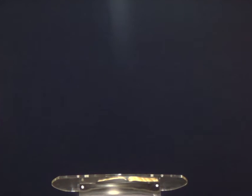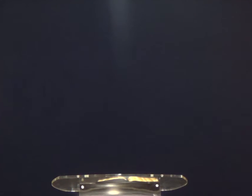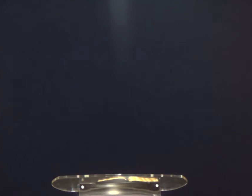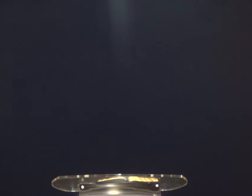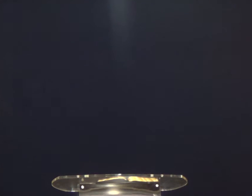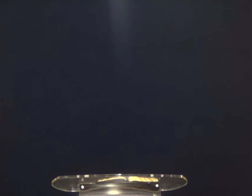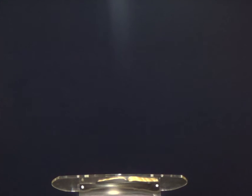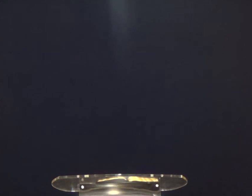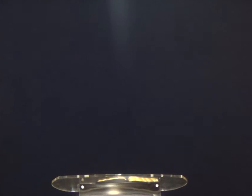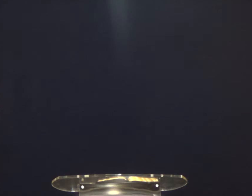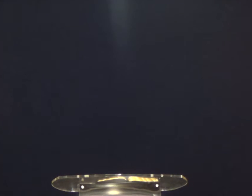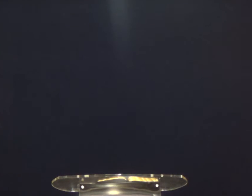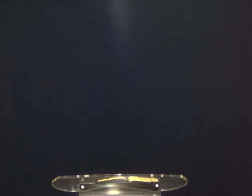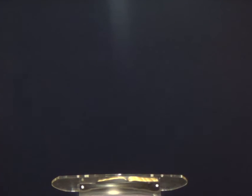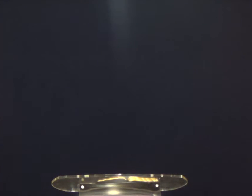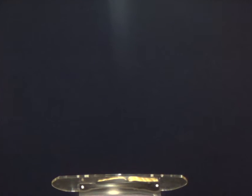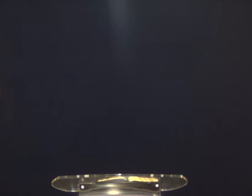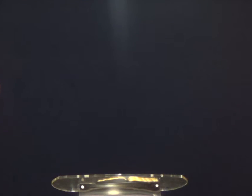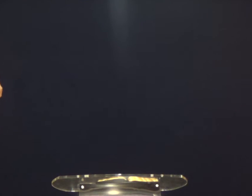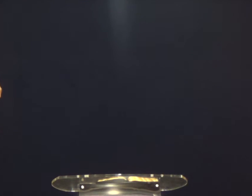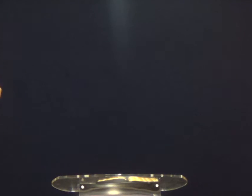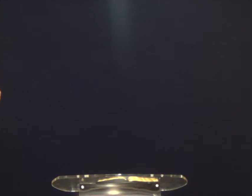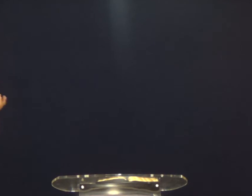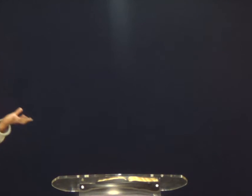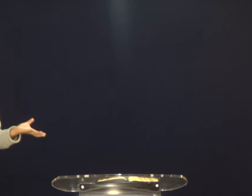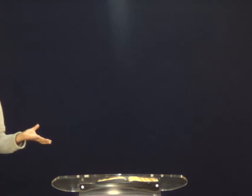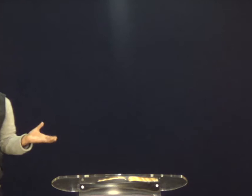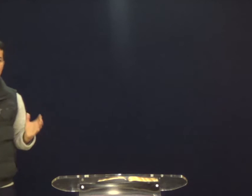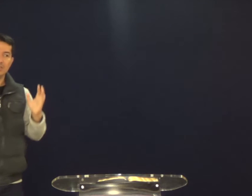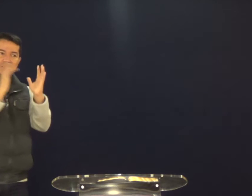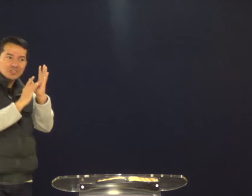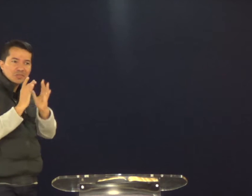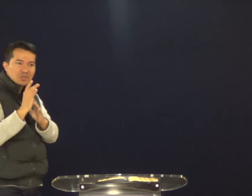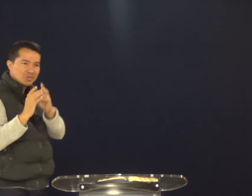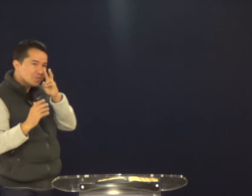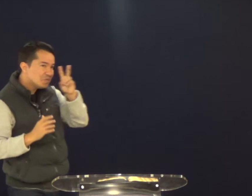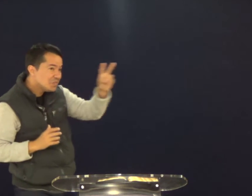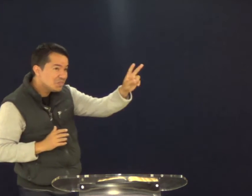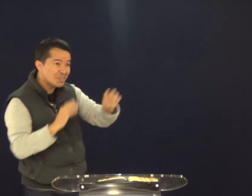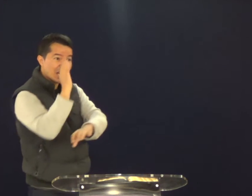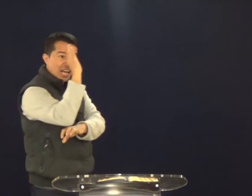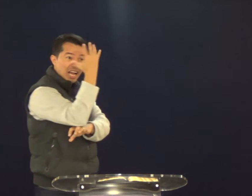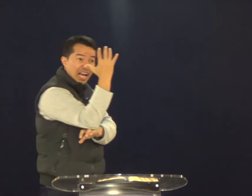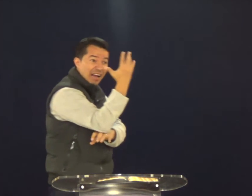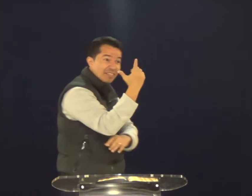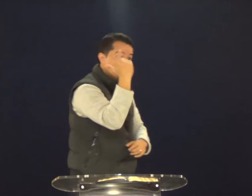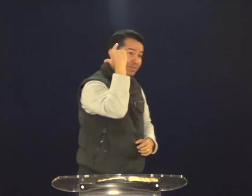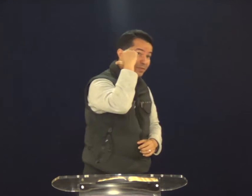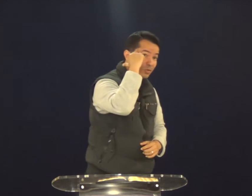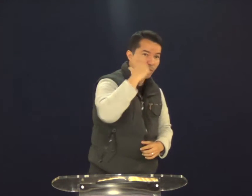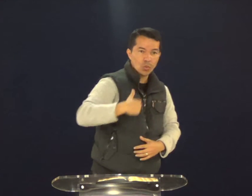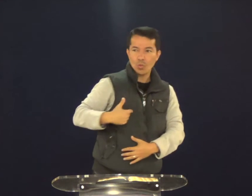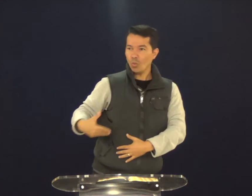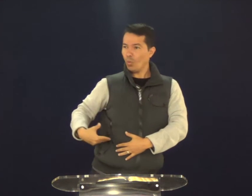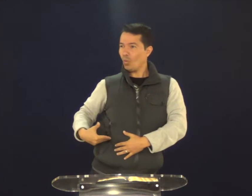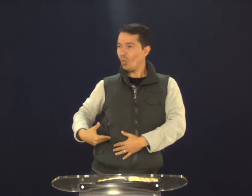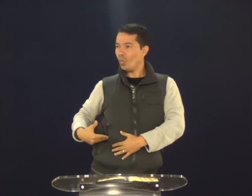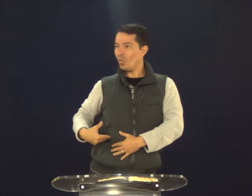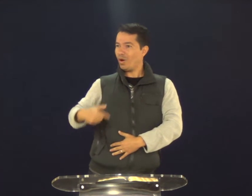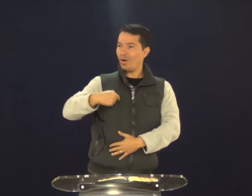árvore ao longe, essa figueira, ao longe ali. E ele olha aquela árvore e pensa. Ah,